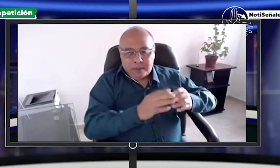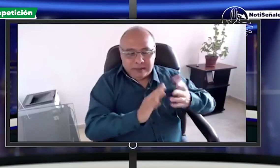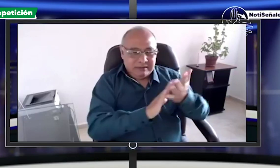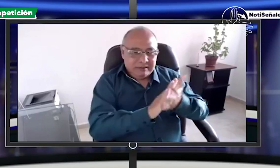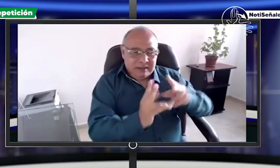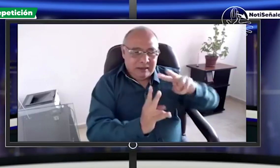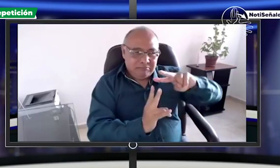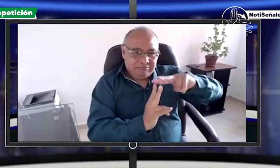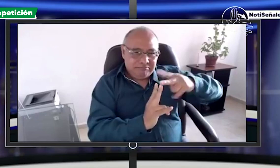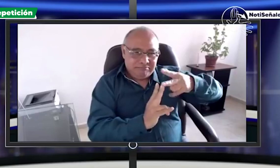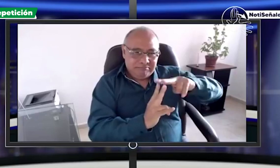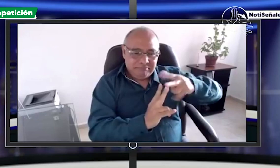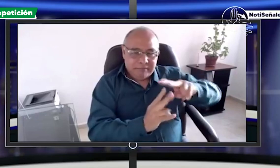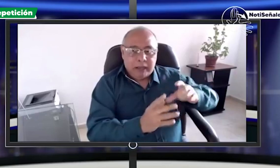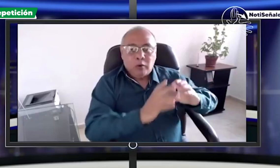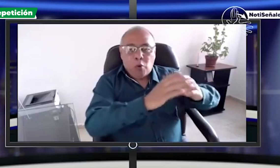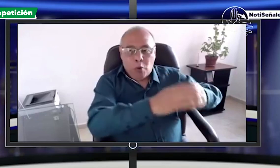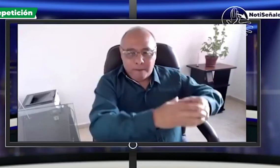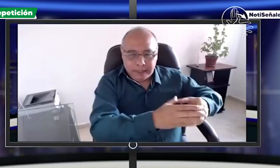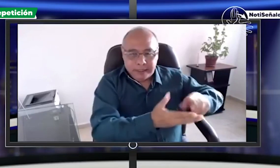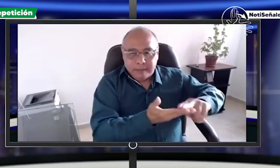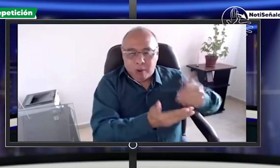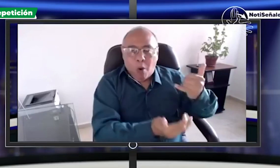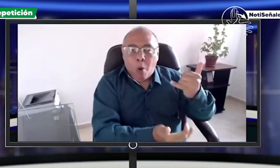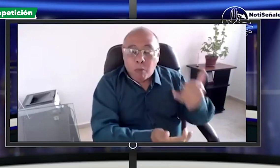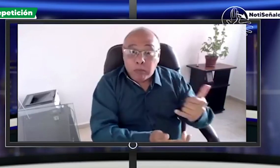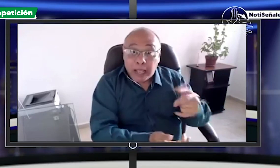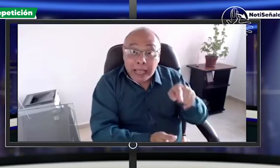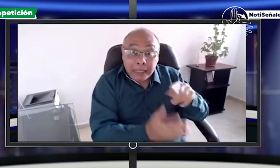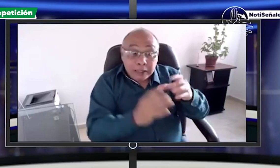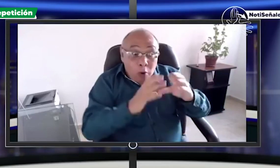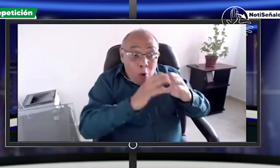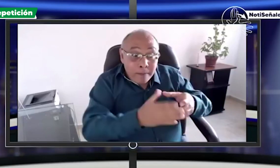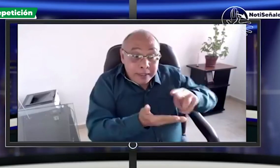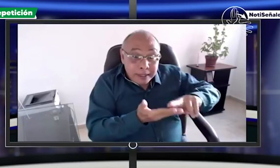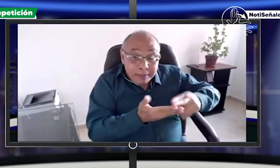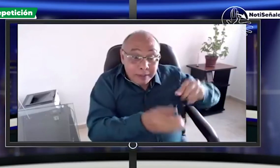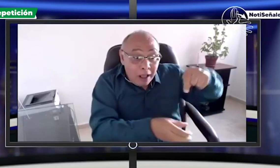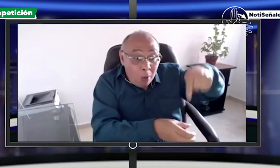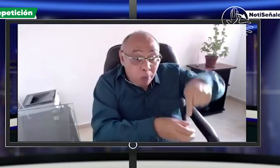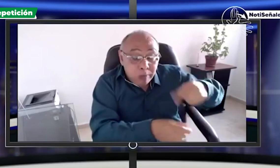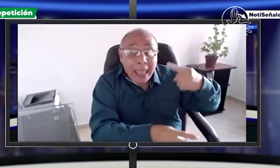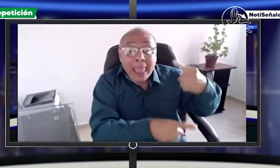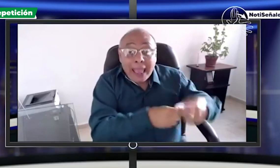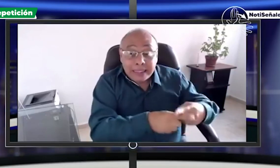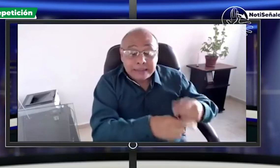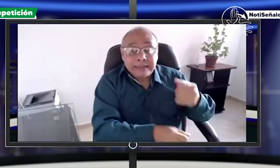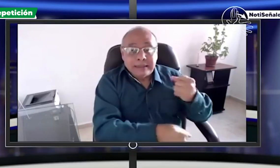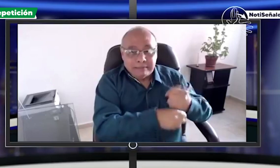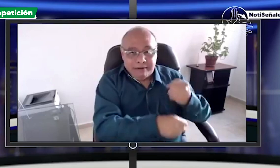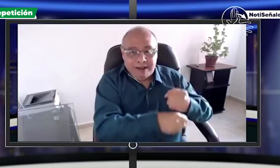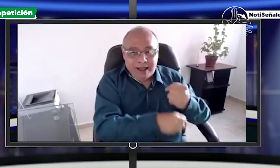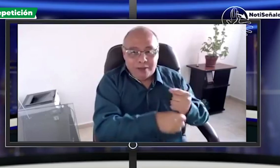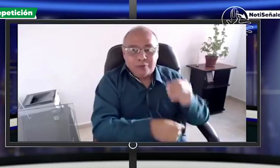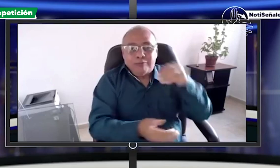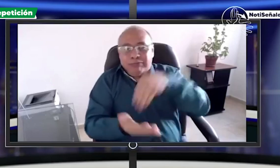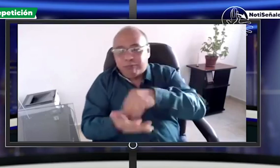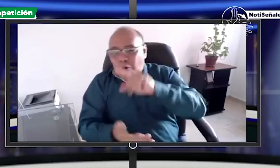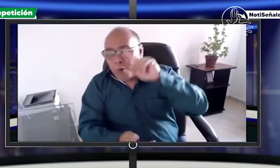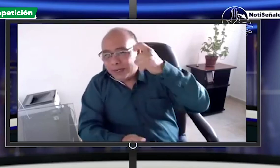comité de intérpretes efectivamente allí es este comité y dentro del comité está una persona